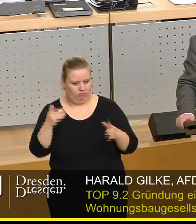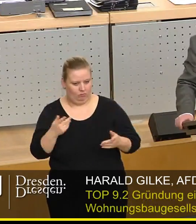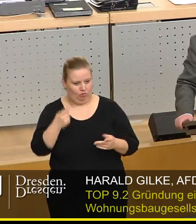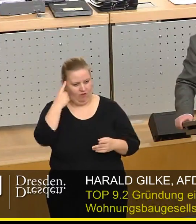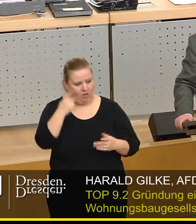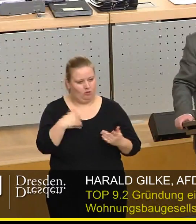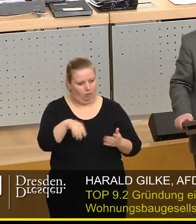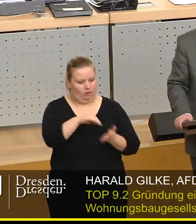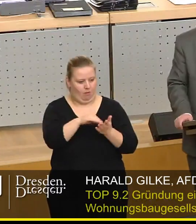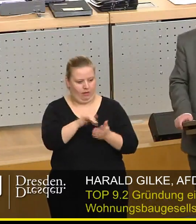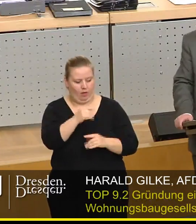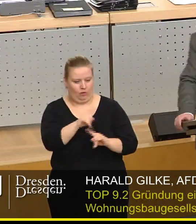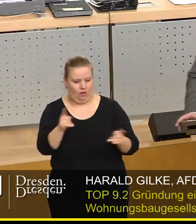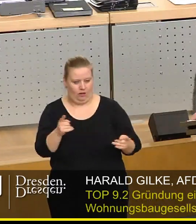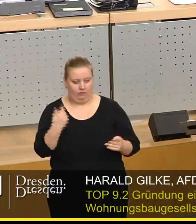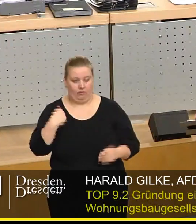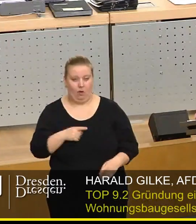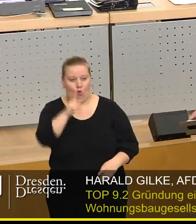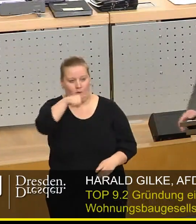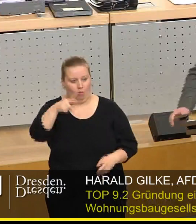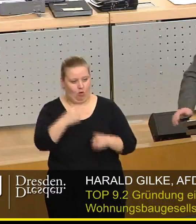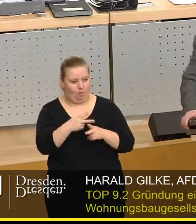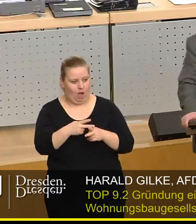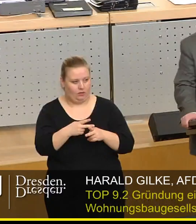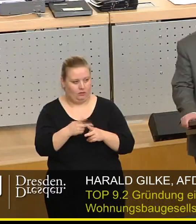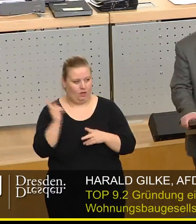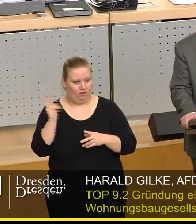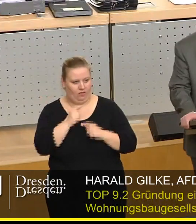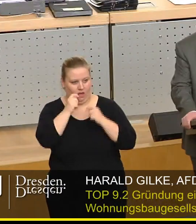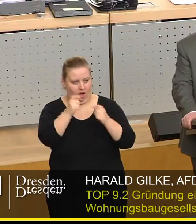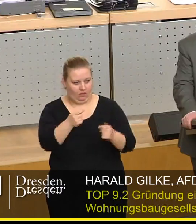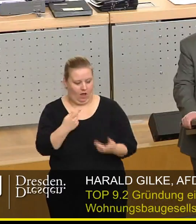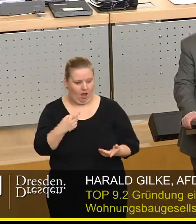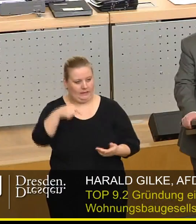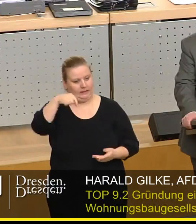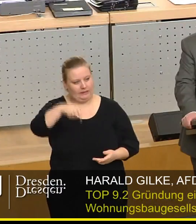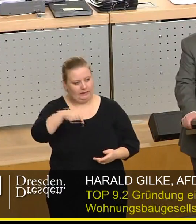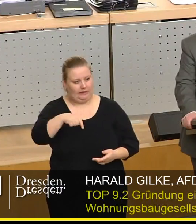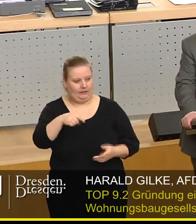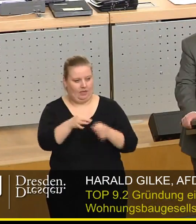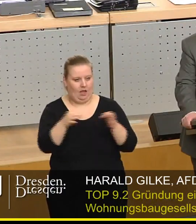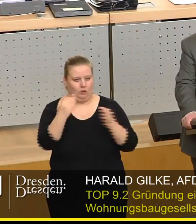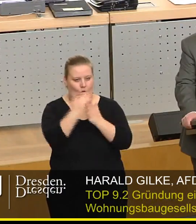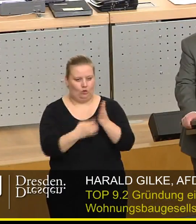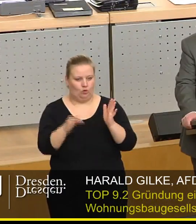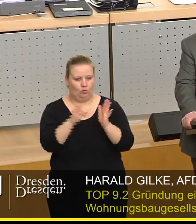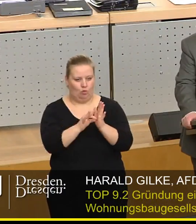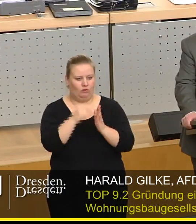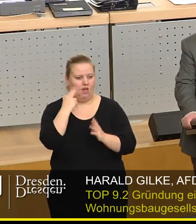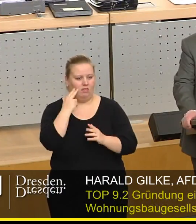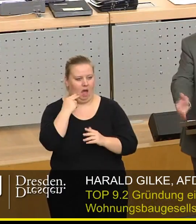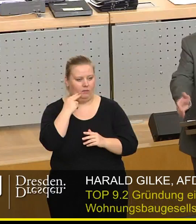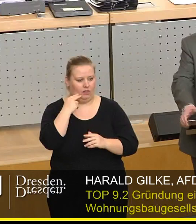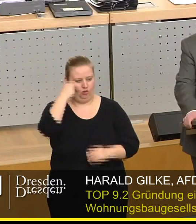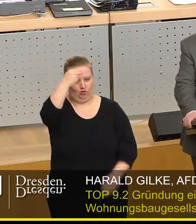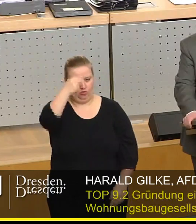wie sehr Sie dahinter stecken. Herr Oberbürgermeister, ich möchte an dieser Stelle beantragen, dass wir diesen Tagesordnungspunkt namentlich abstimmen.